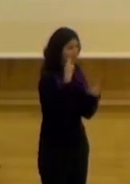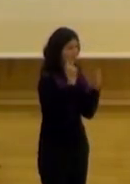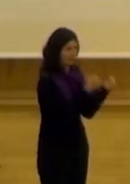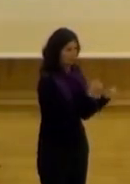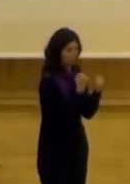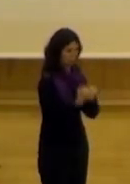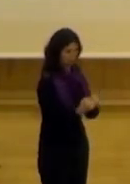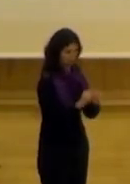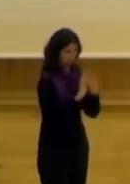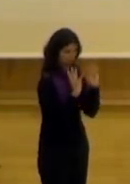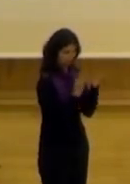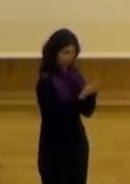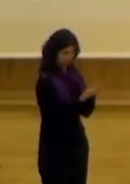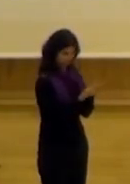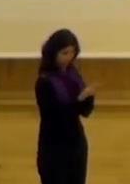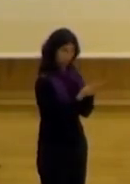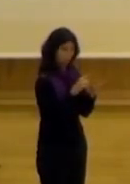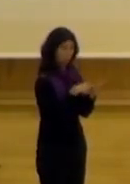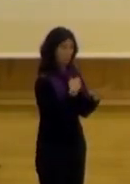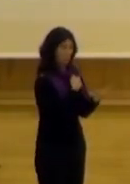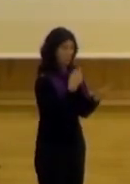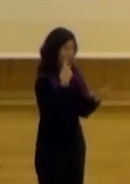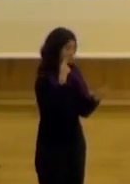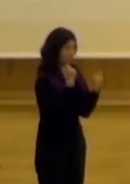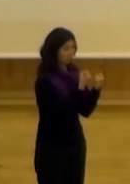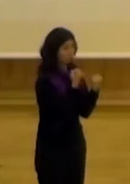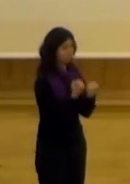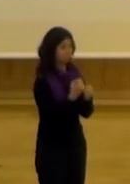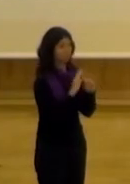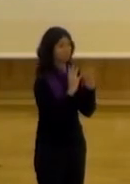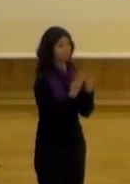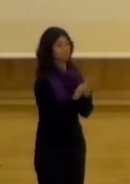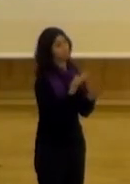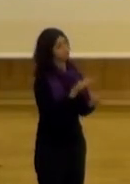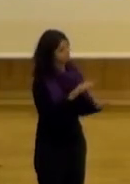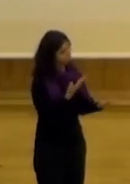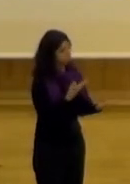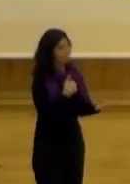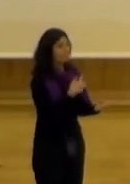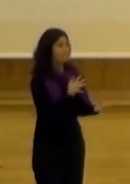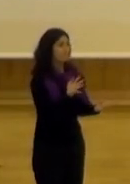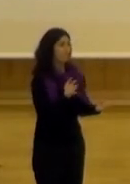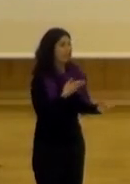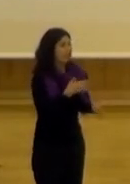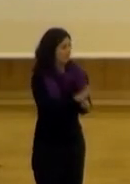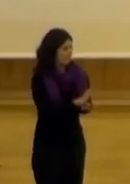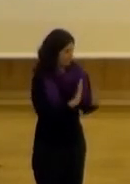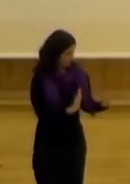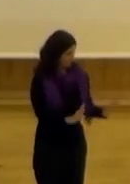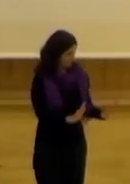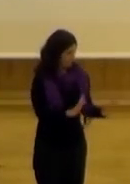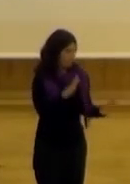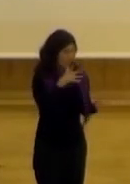que son expertos y de gente que cuando uno ve las comisiones dice pues evidentemente son representativos de lo que pretenden representar